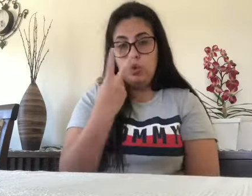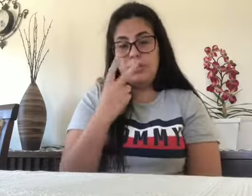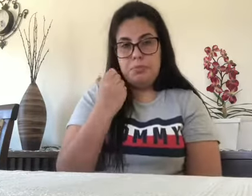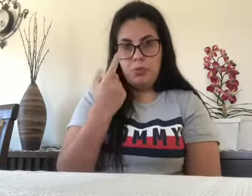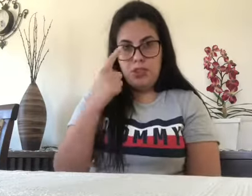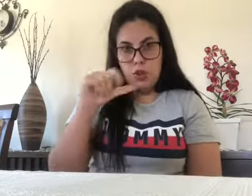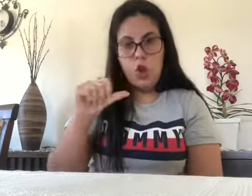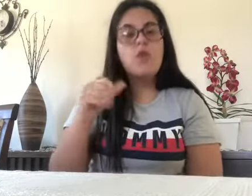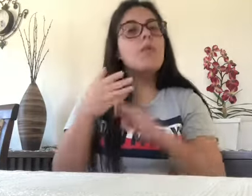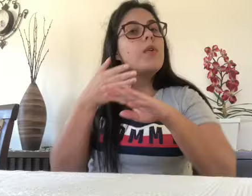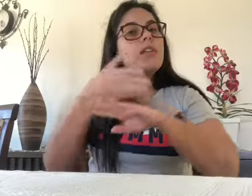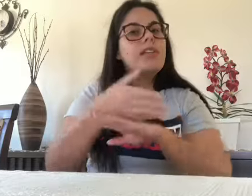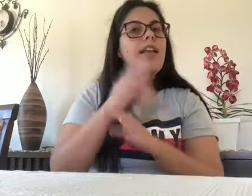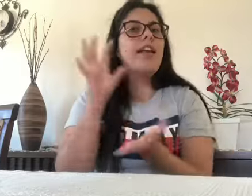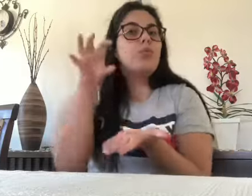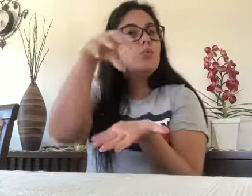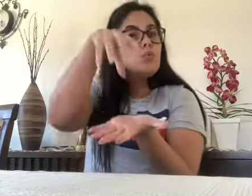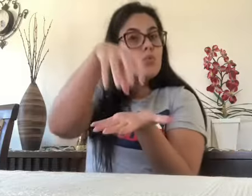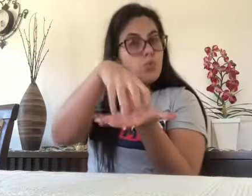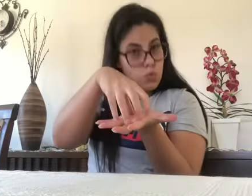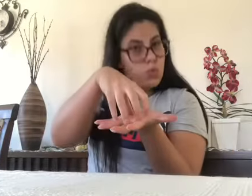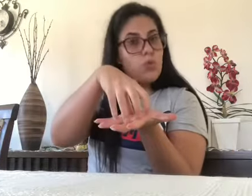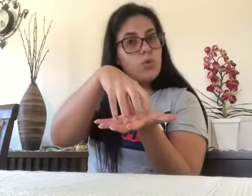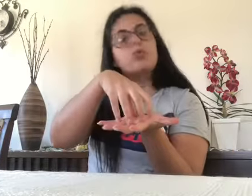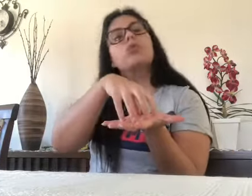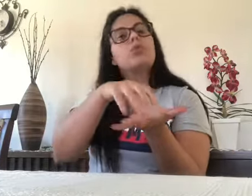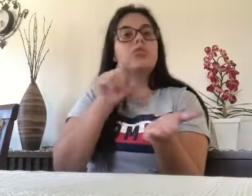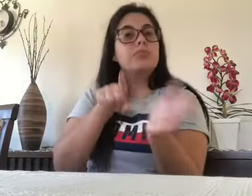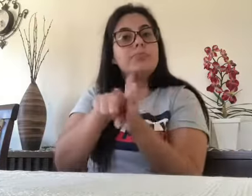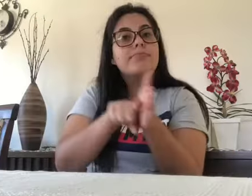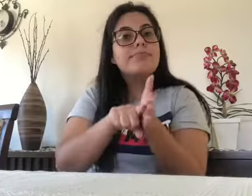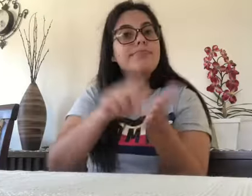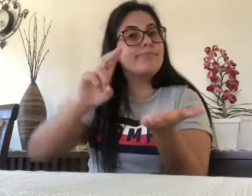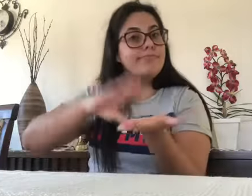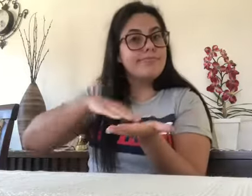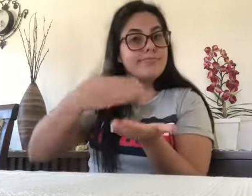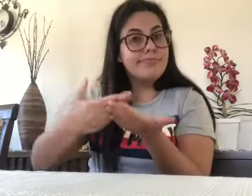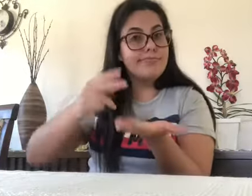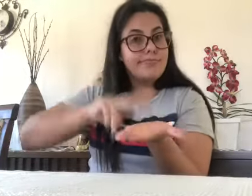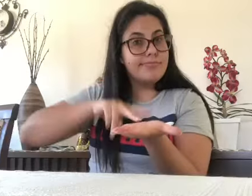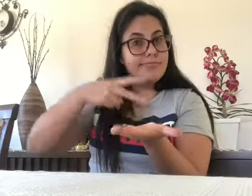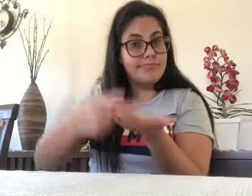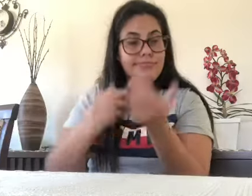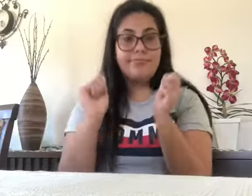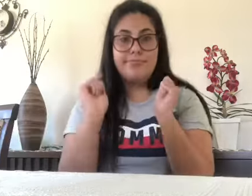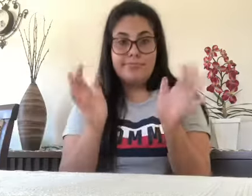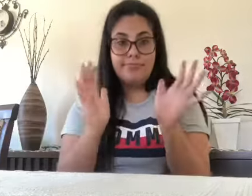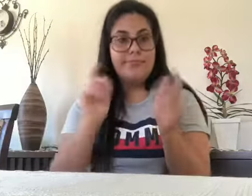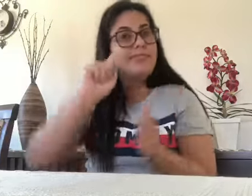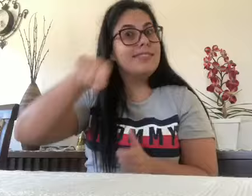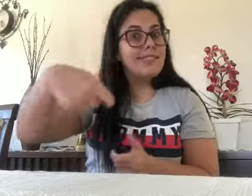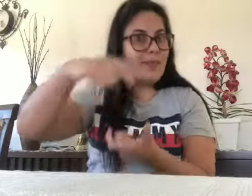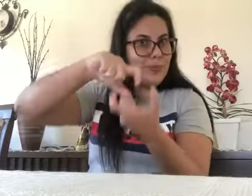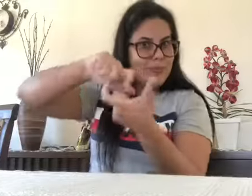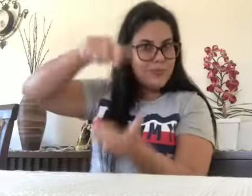Também neste ano de 2019, entrei no grupo de pesquisa de tradução e